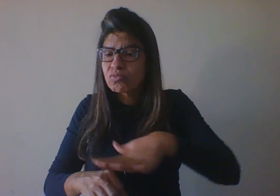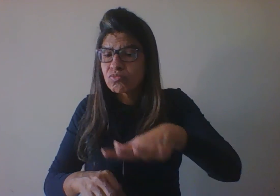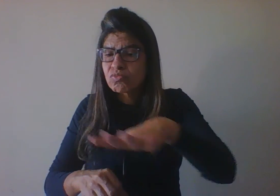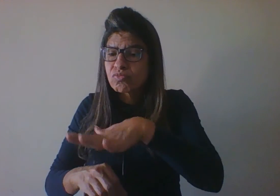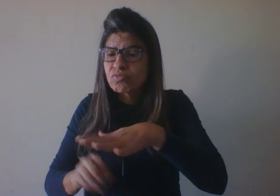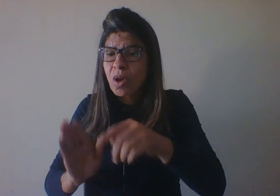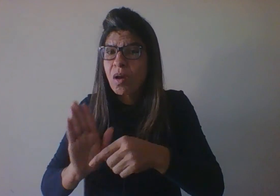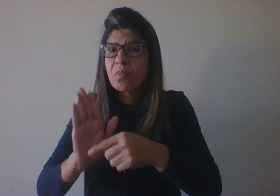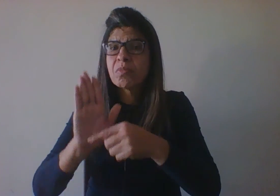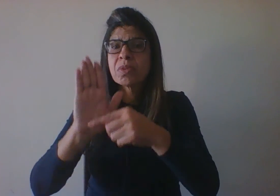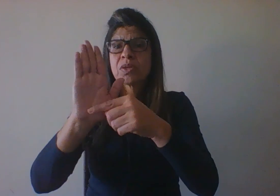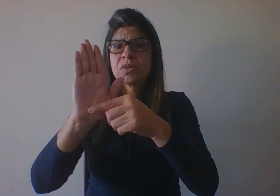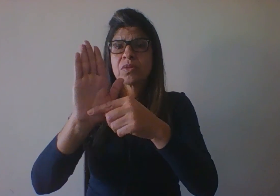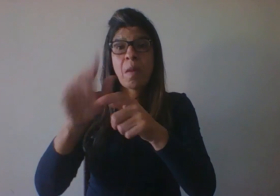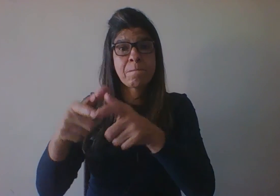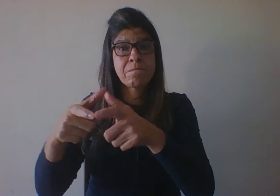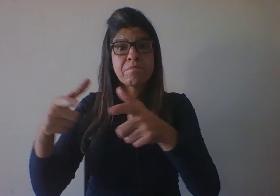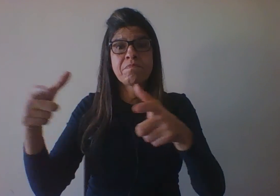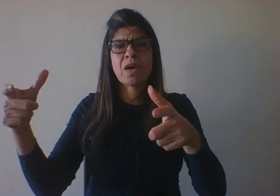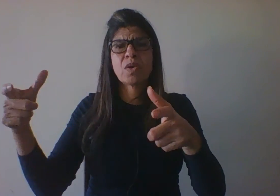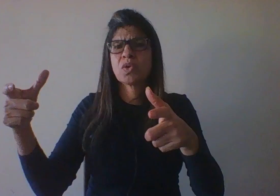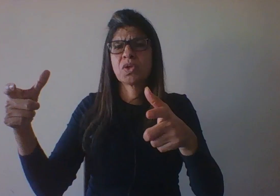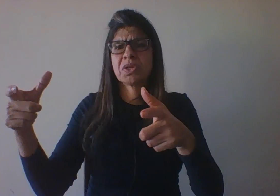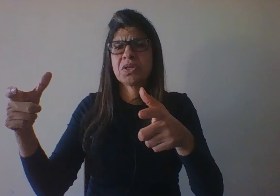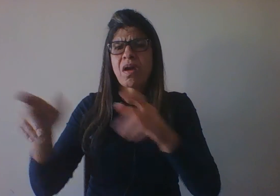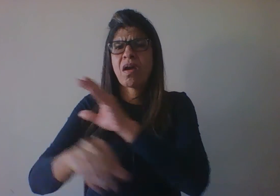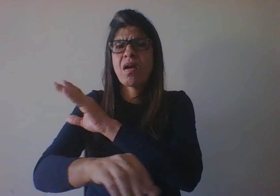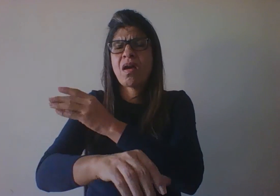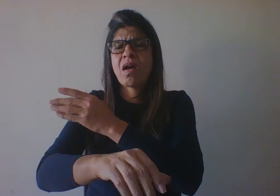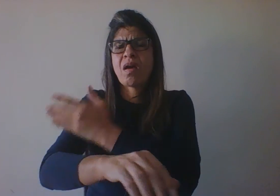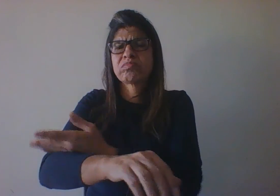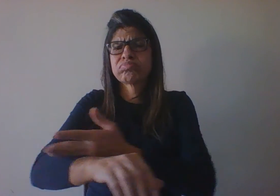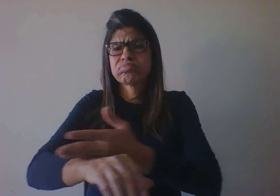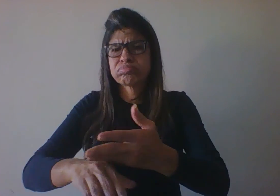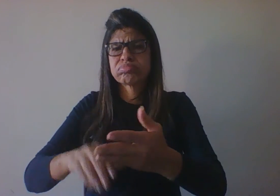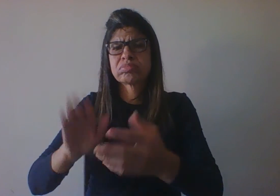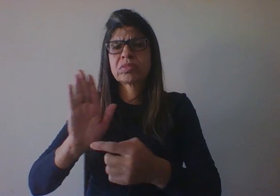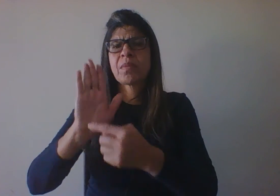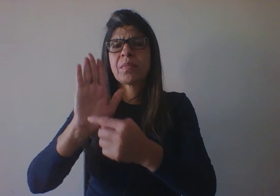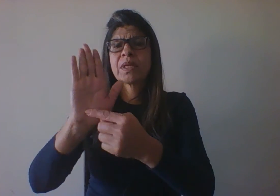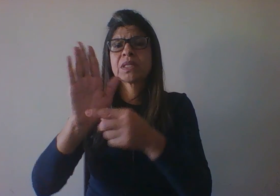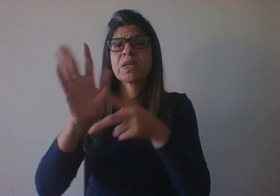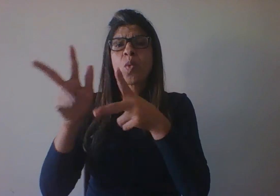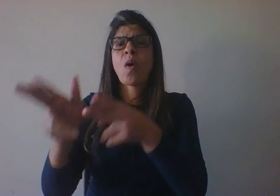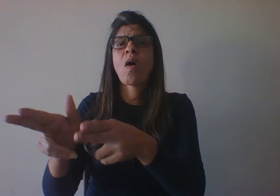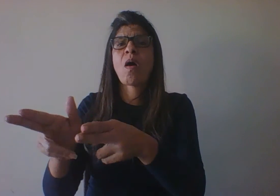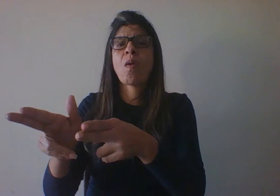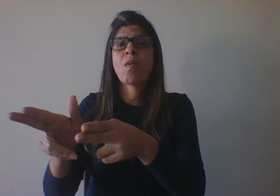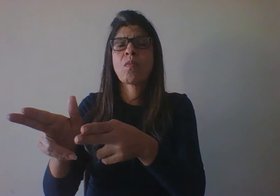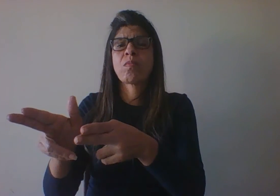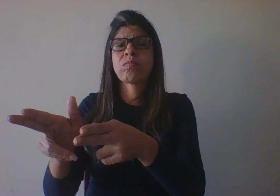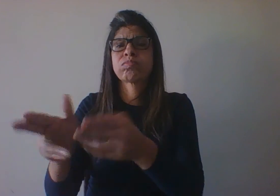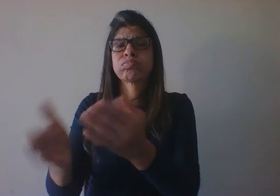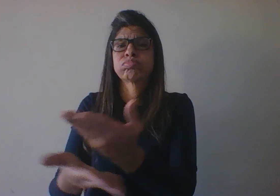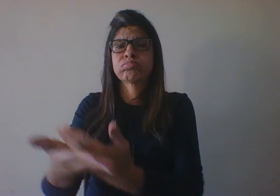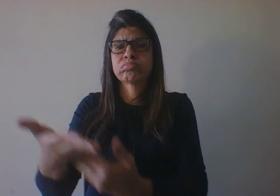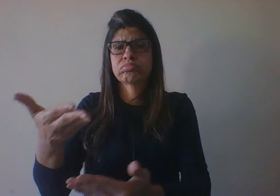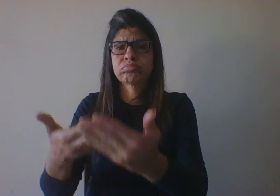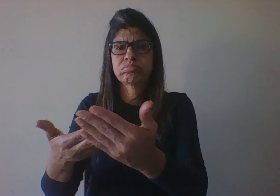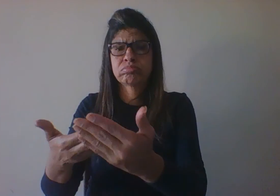considerada, é chamada de normal. Não obstante, é importante reconhecer que a norma modifica-se com o contexto